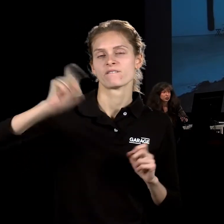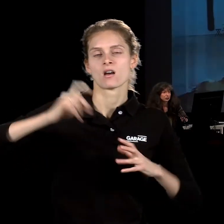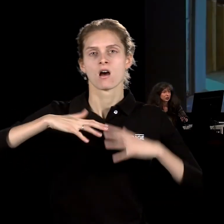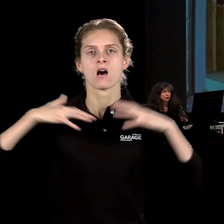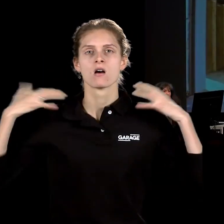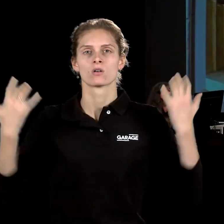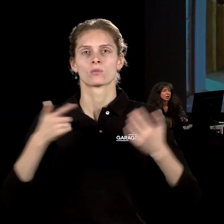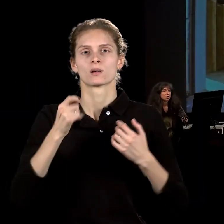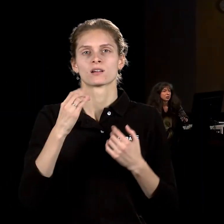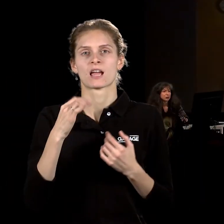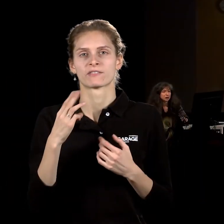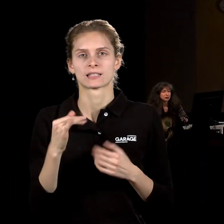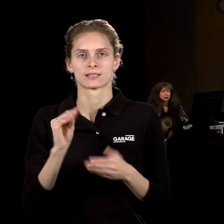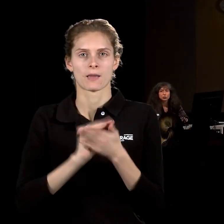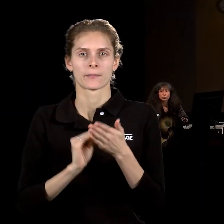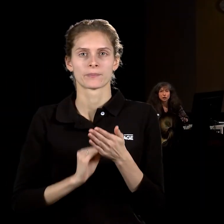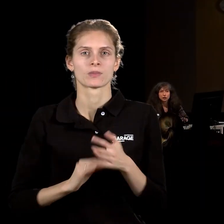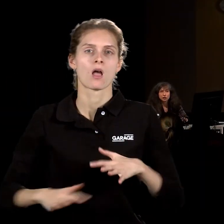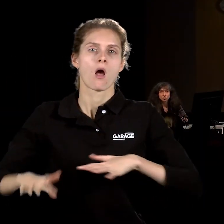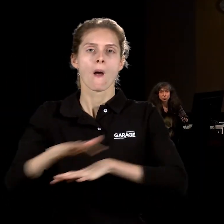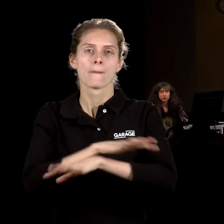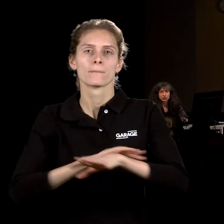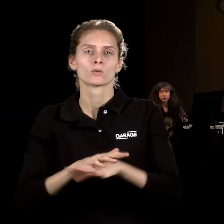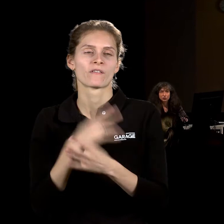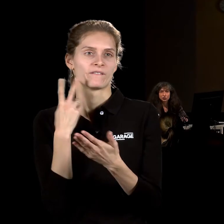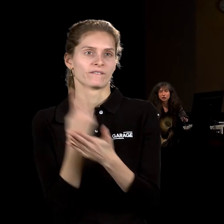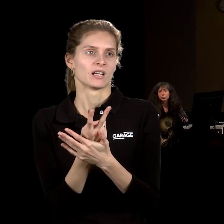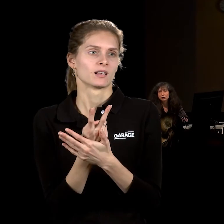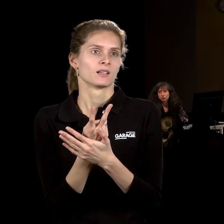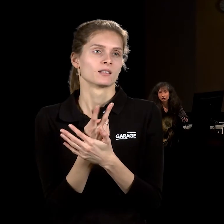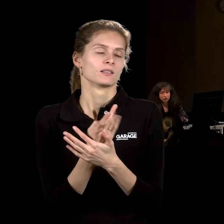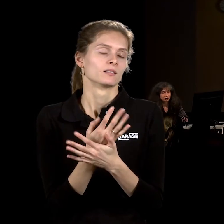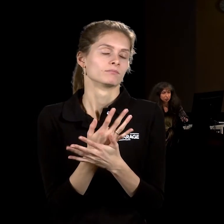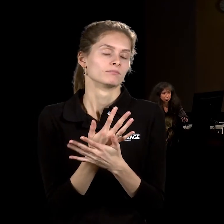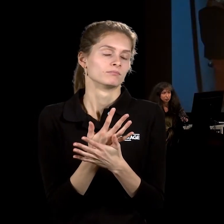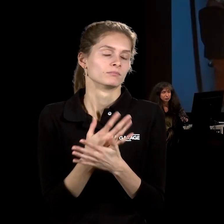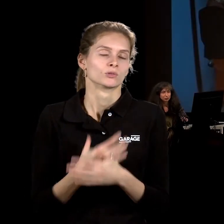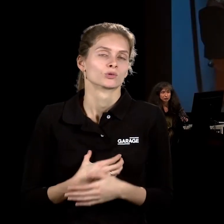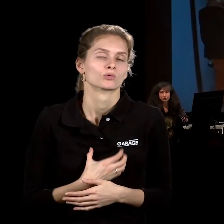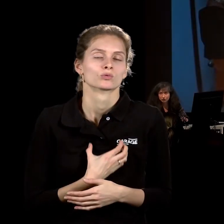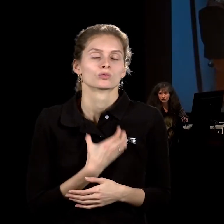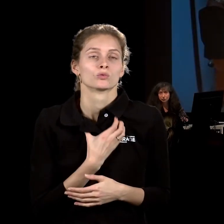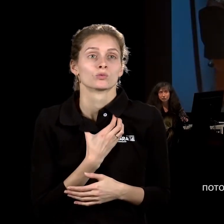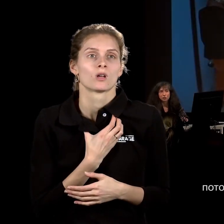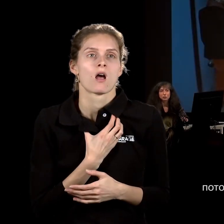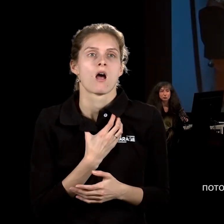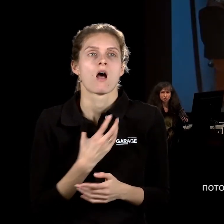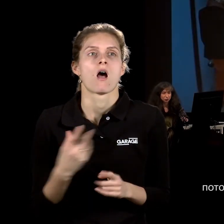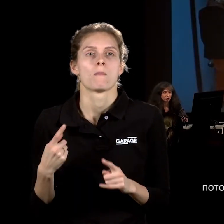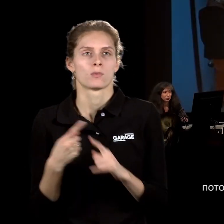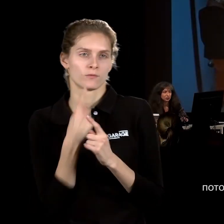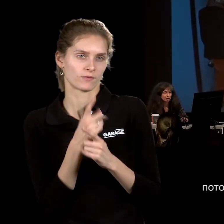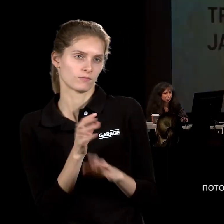Вот это, собственно, это название. Пространство, которое выглядит одновременно и почти сквотовым, и почти жутким, и при этом гостеприимным. Так что там